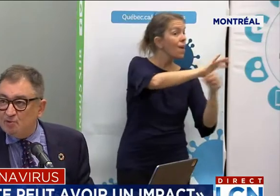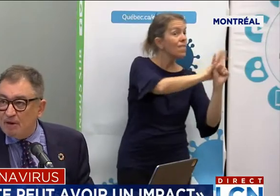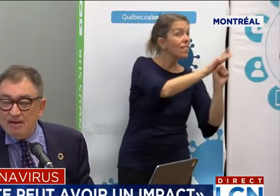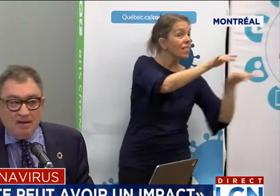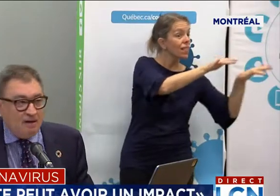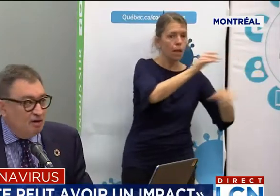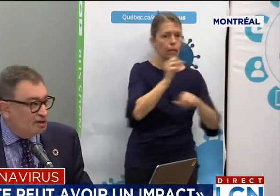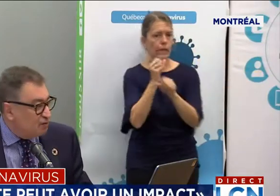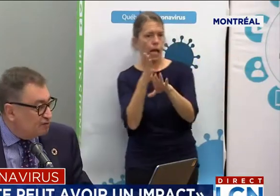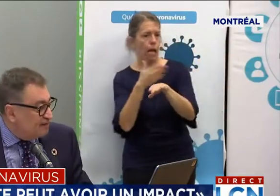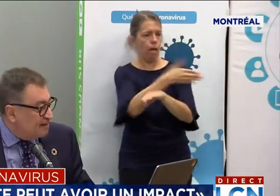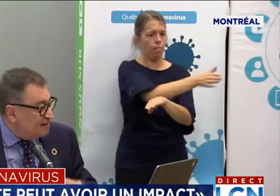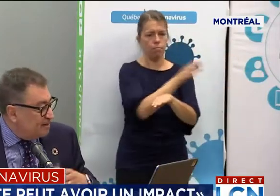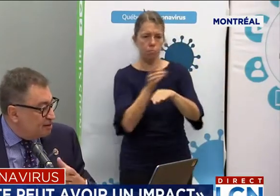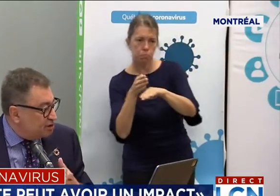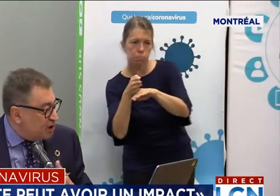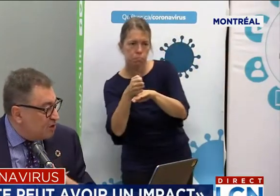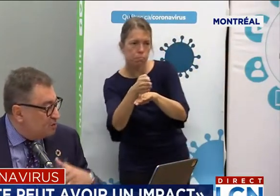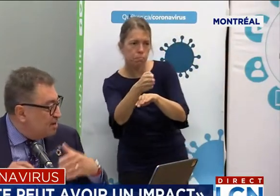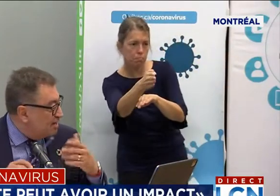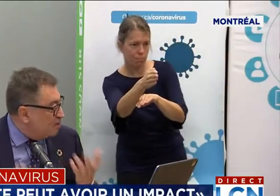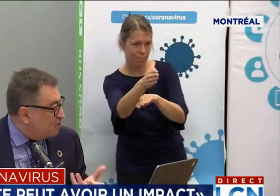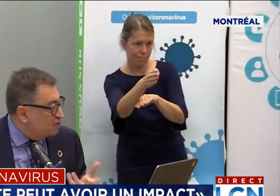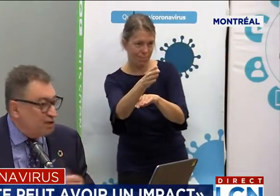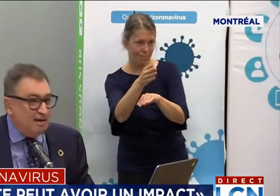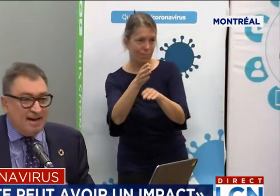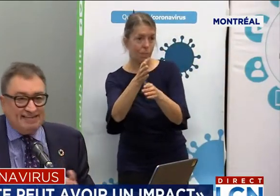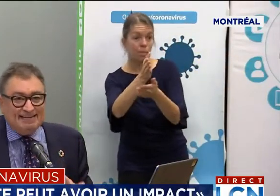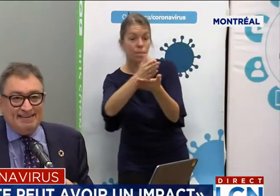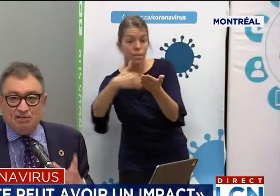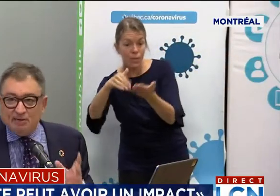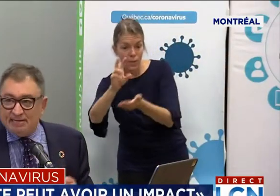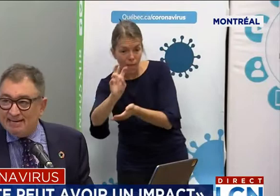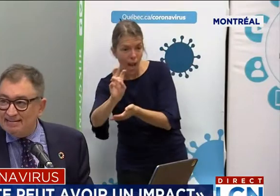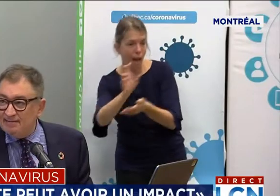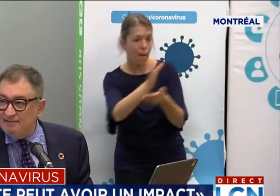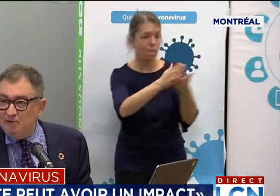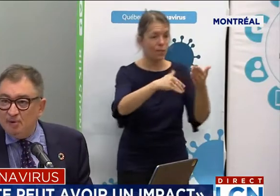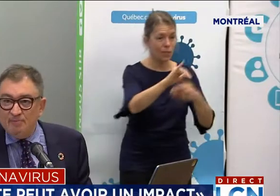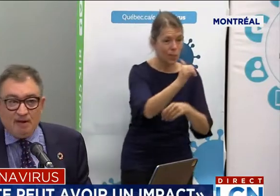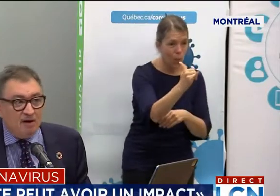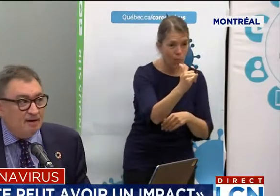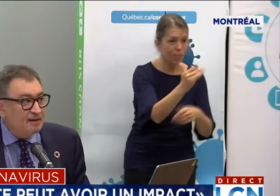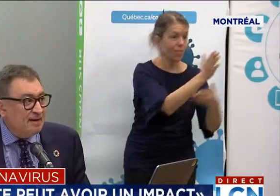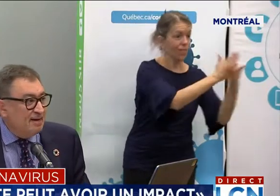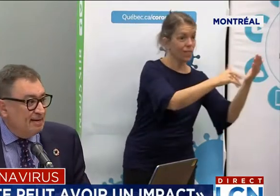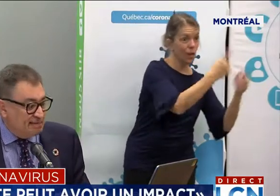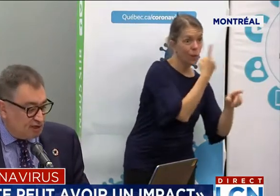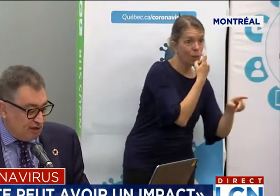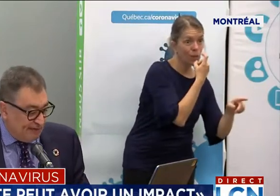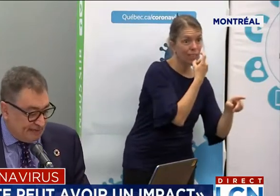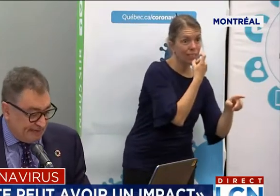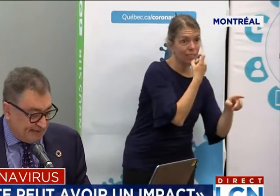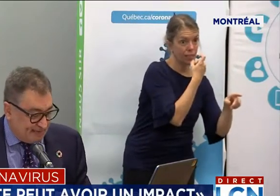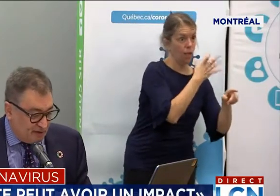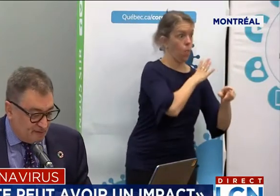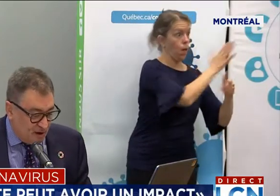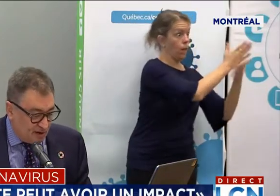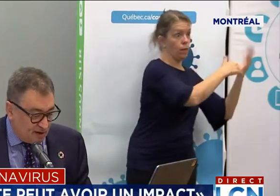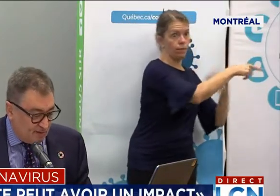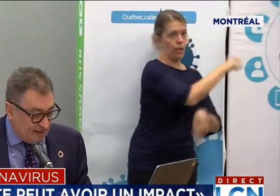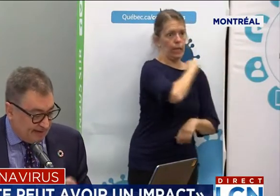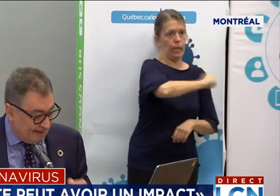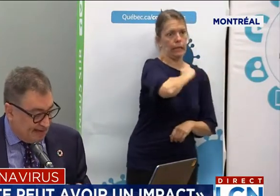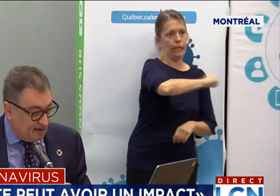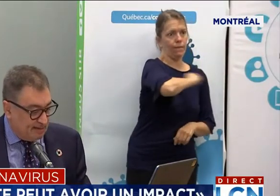panoplie de soins, une zone verte, jaune et rouge, accès à des soins intensifs de premier ordre. Et je trouvais ça intéressant de